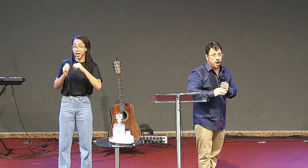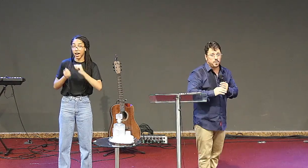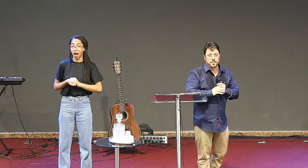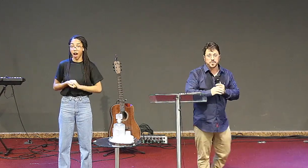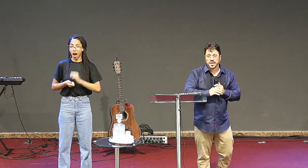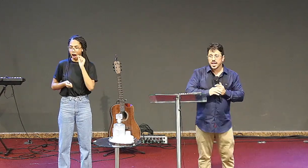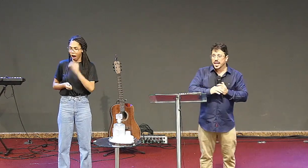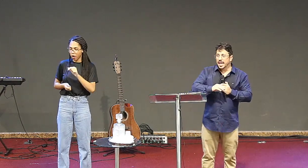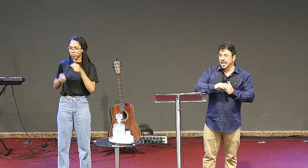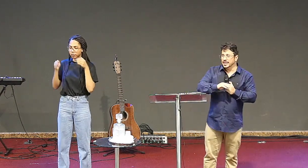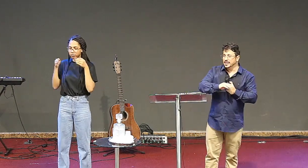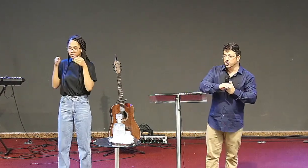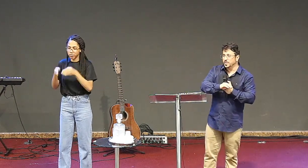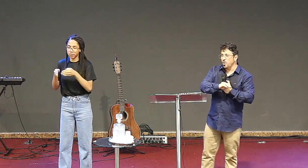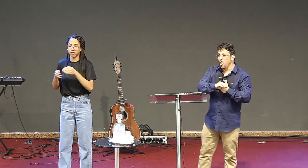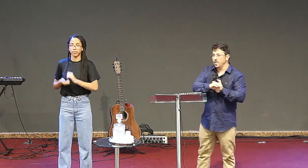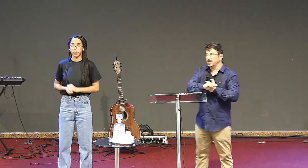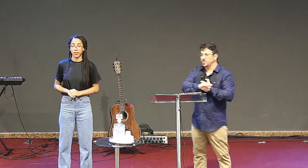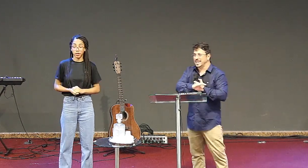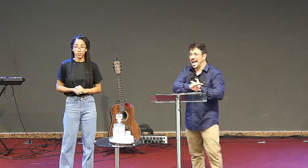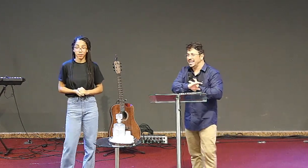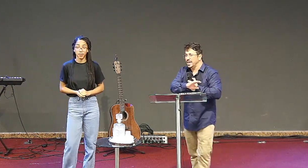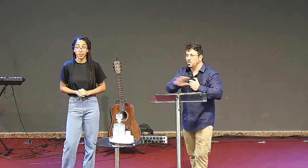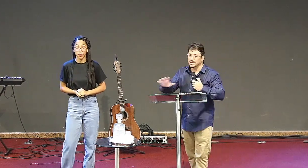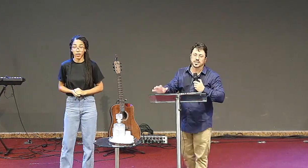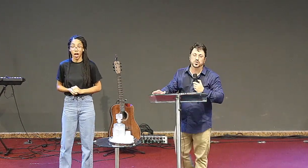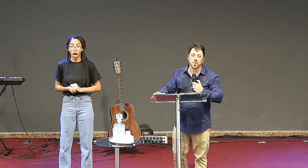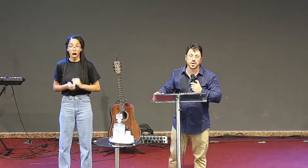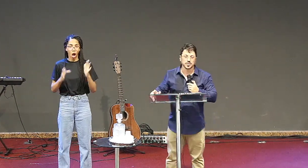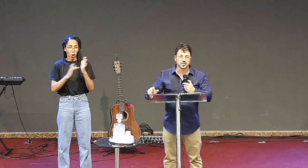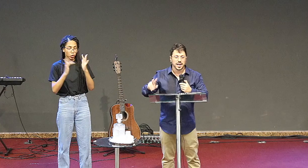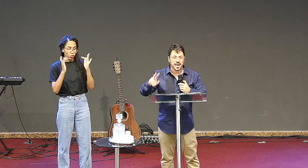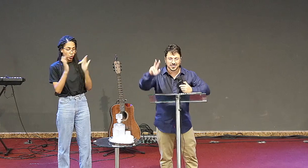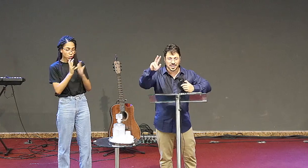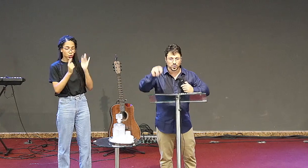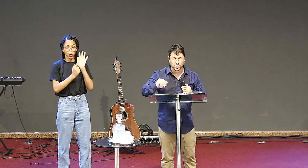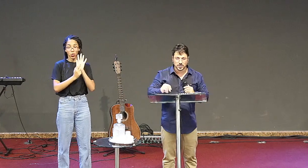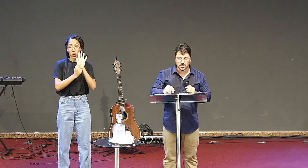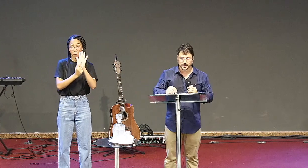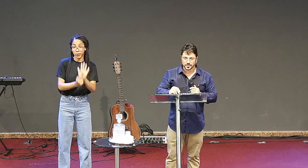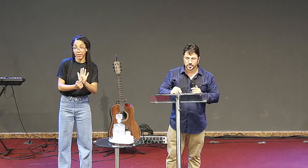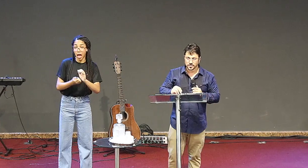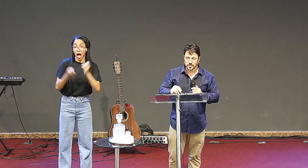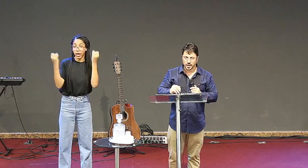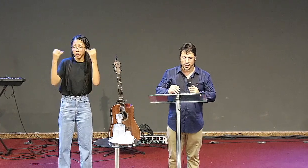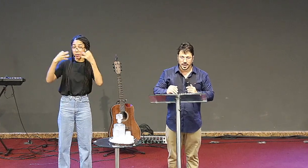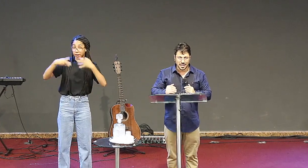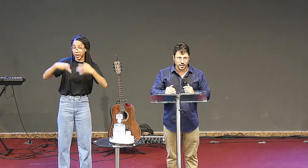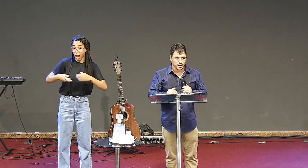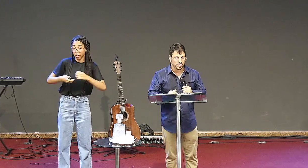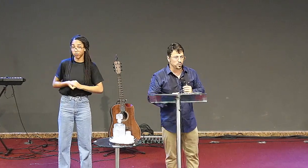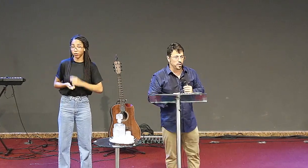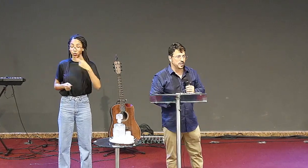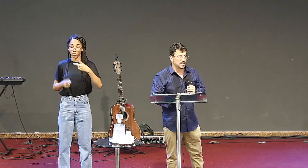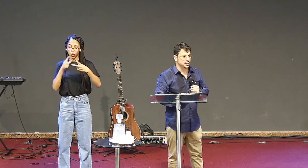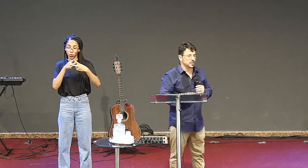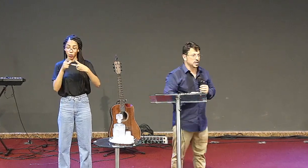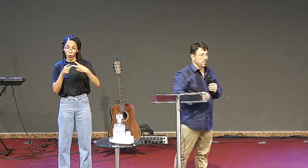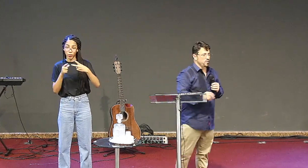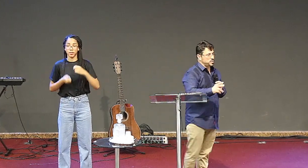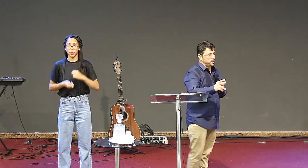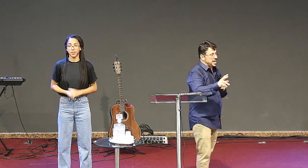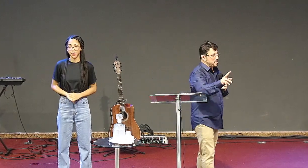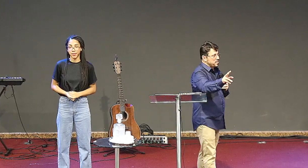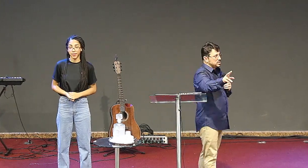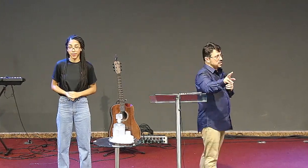dessa forma, ele não se preocupa em explicar nenhuma dessas coisas, exceto duas. ele vira para João e fala assim,